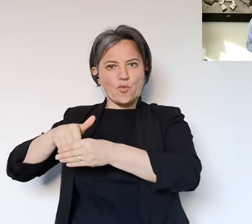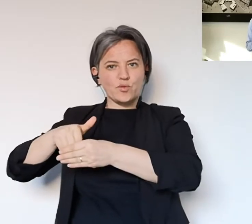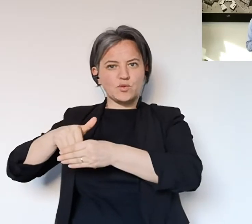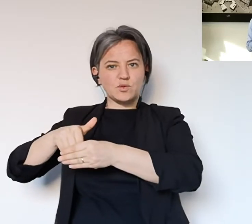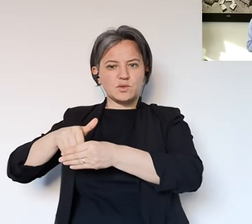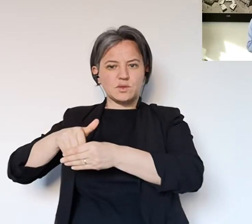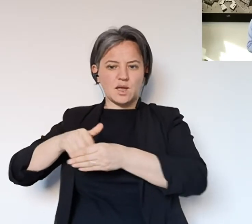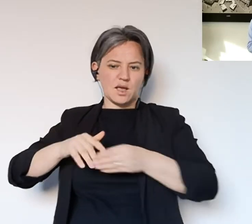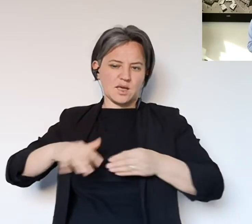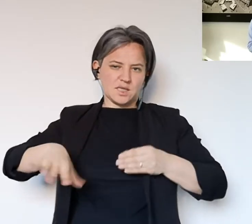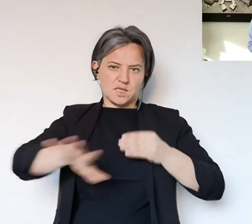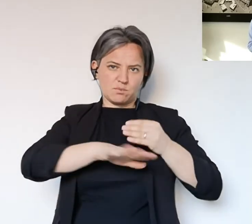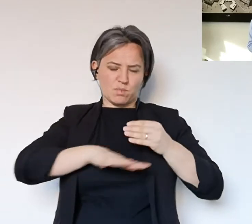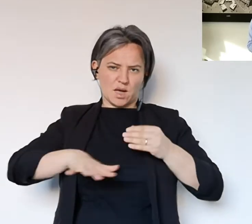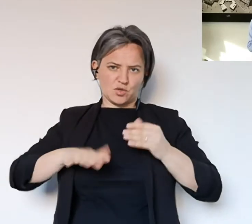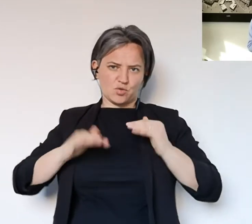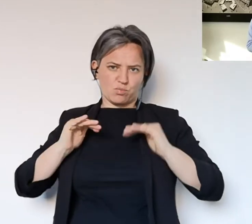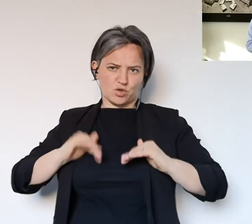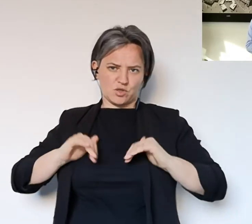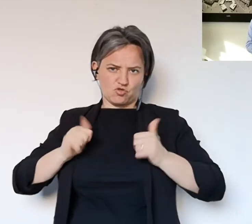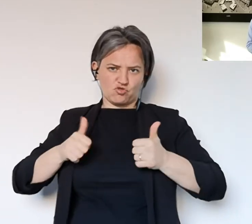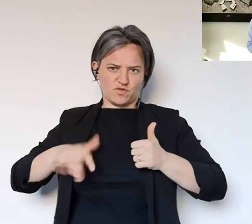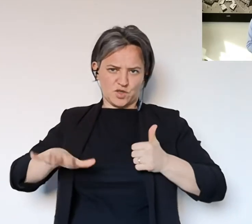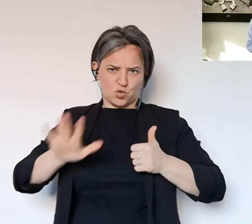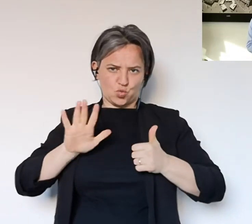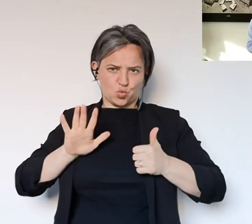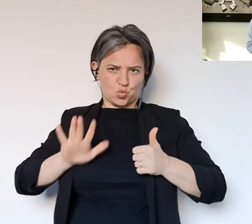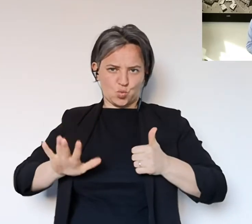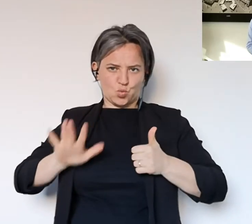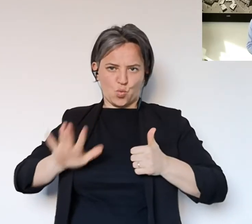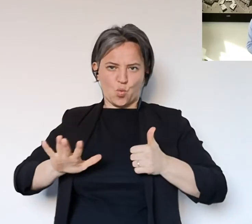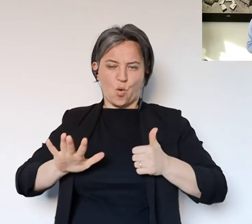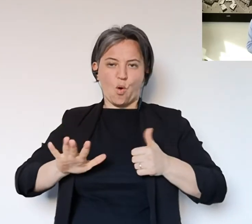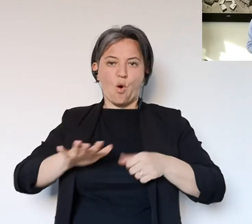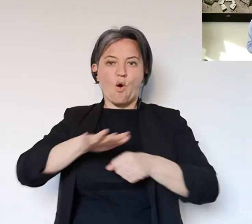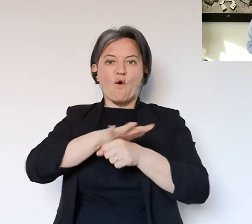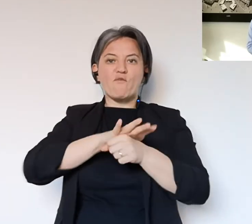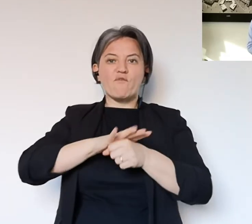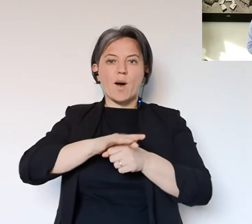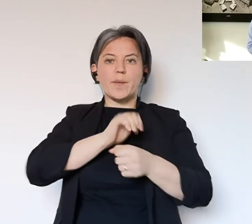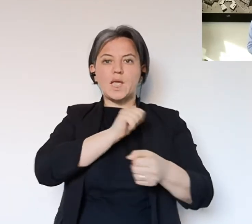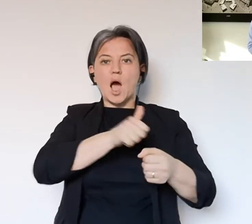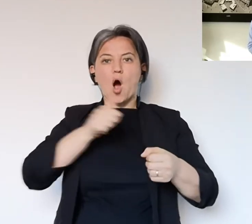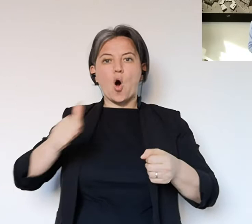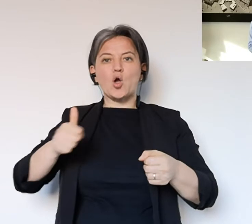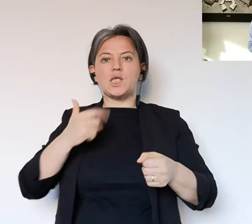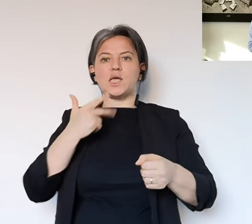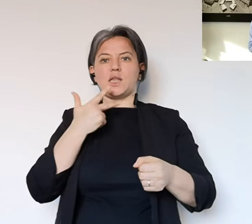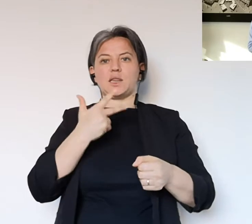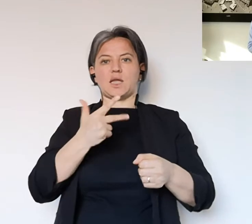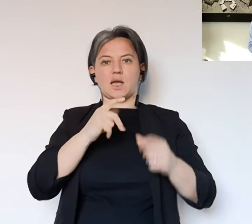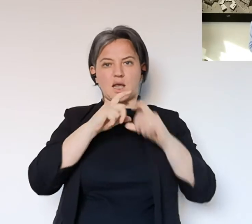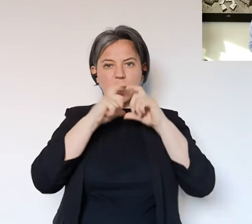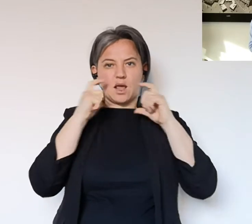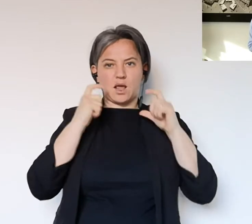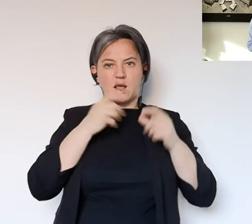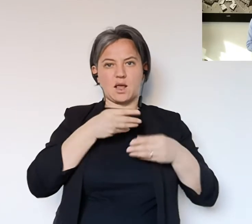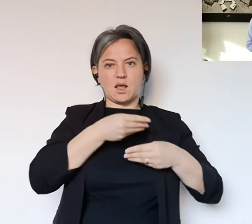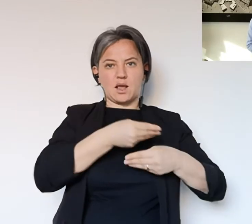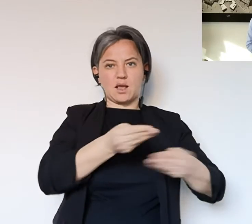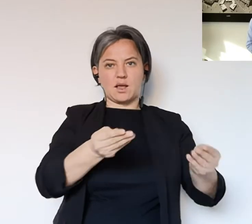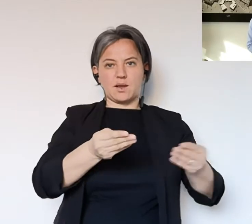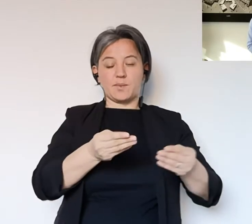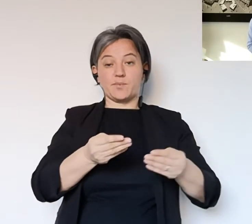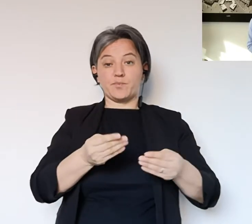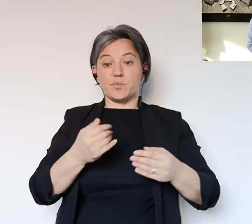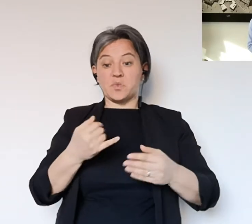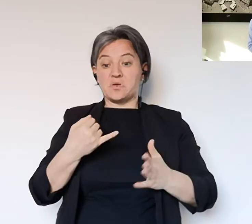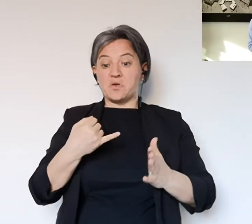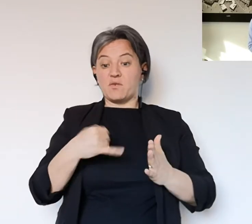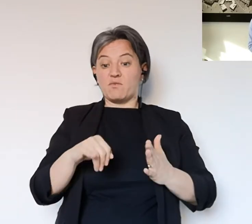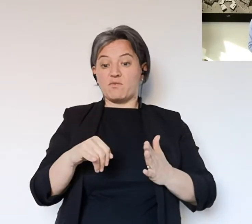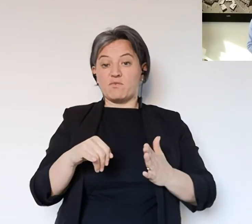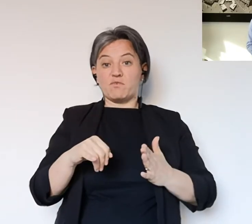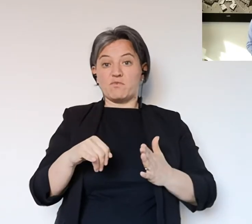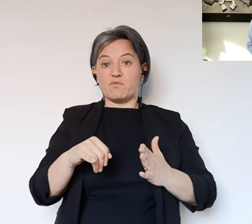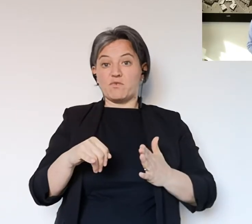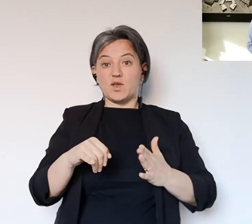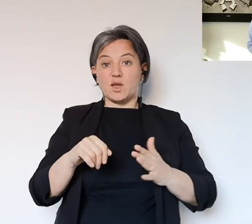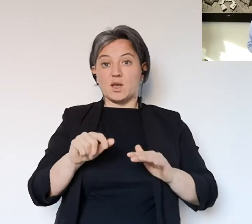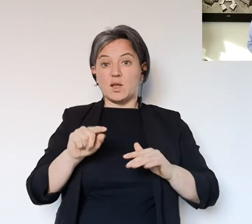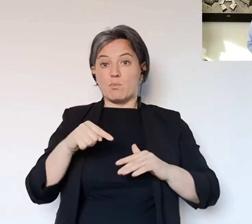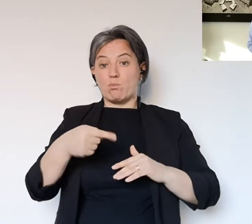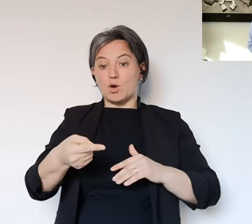protezione civile sta imbustando all'interno degli spazi della protezione civile. Sono tre per ogni famiglia.